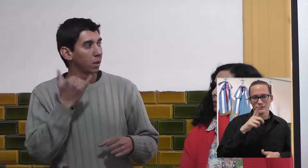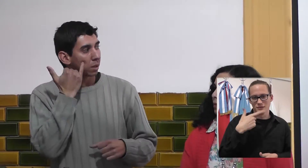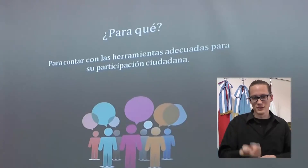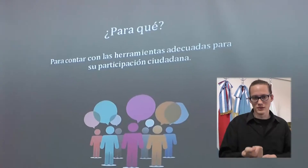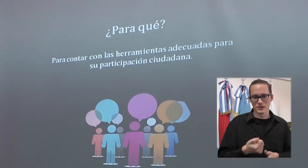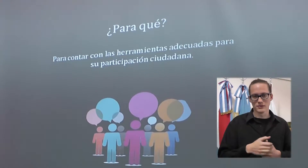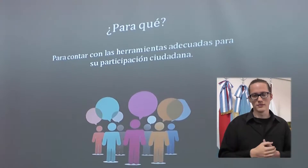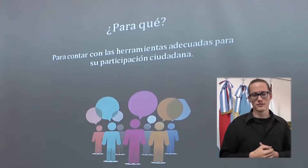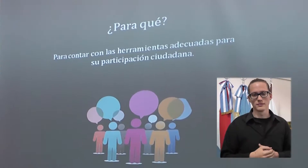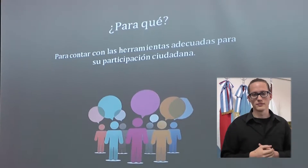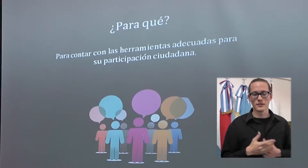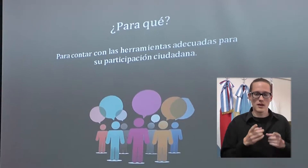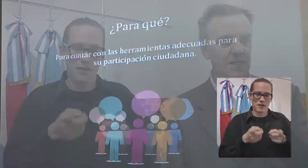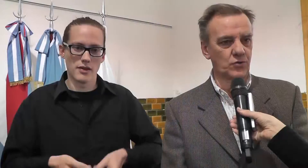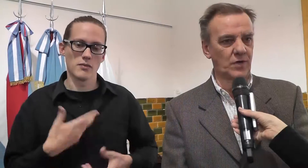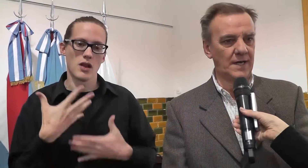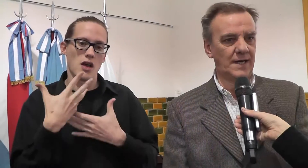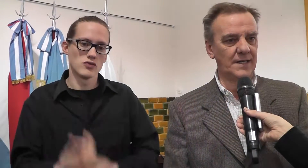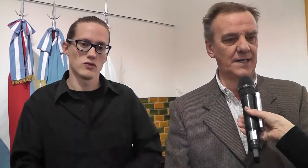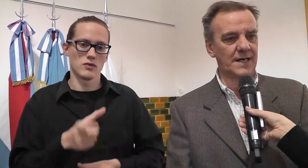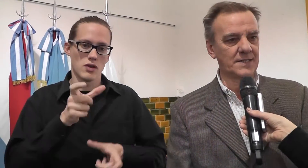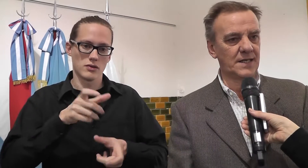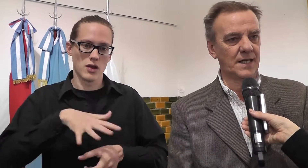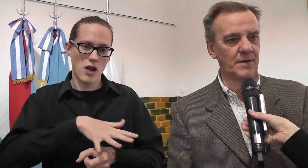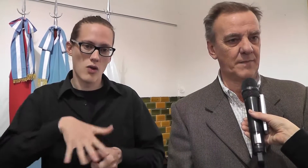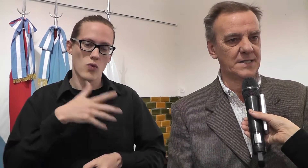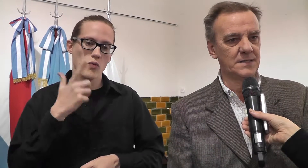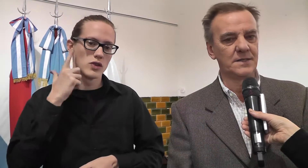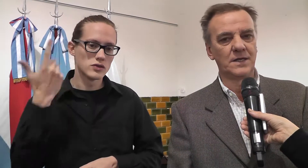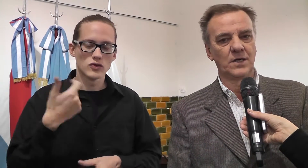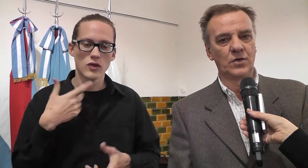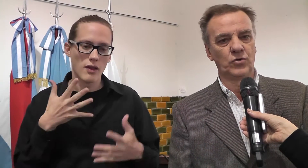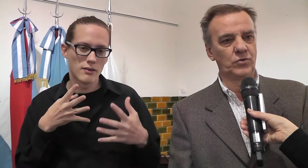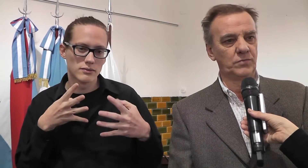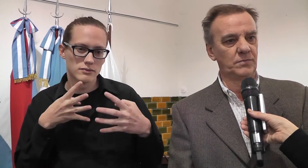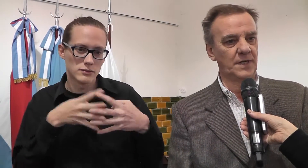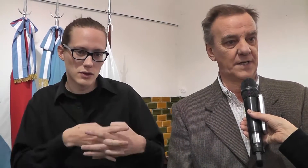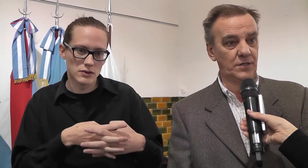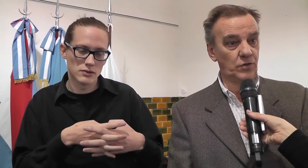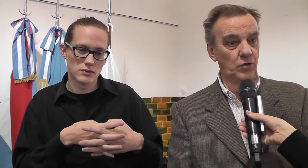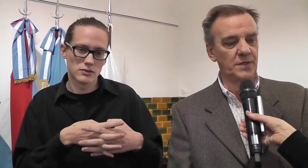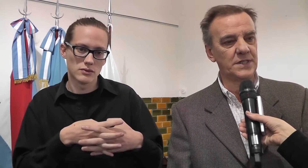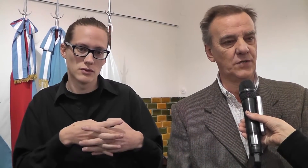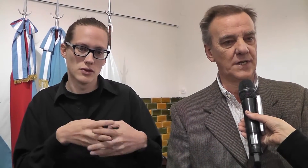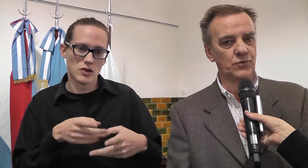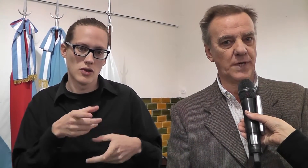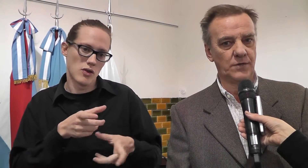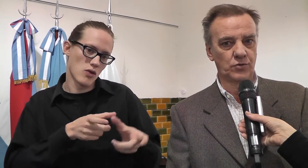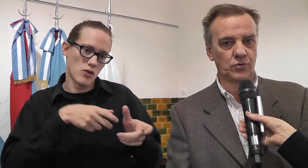Y además ayudar a la comunidad sorda a integrarse cada vez más con el resto de los vecinos de la ciudad. Nosotros